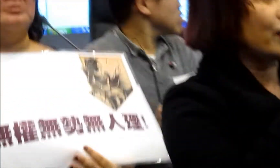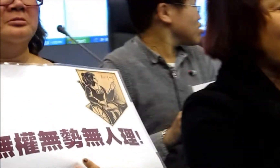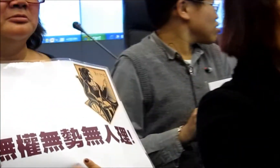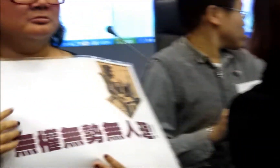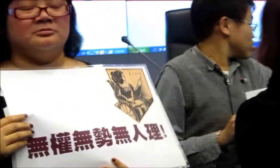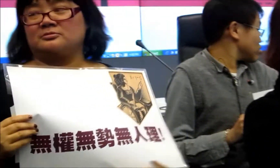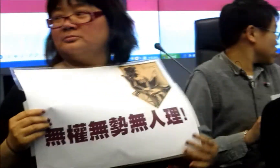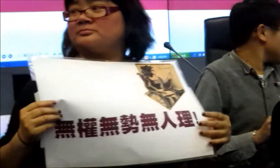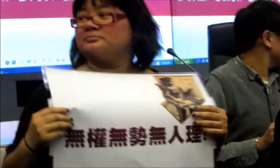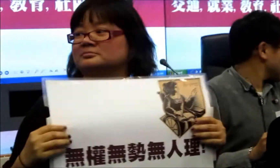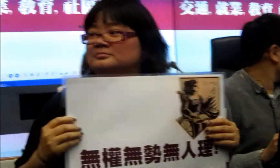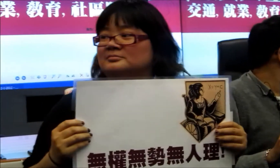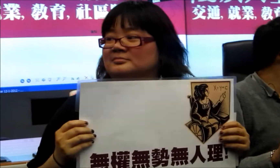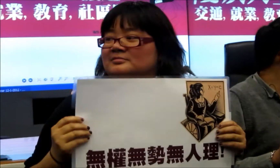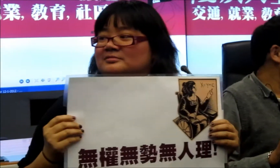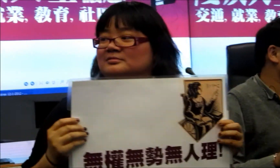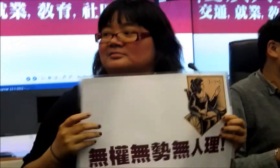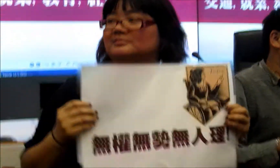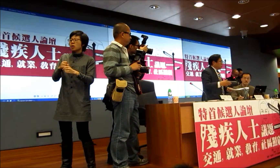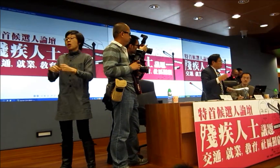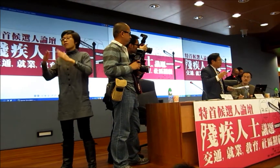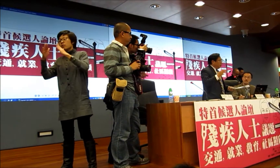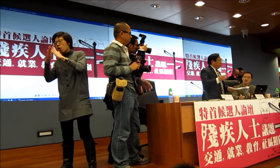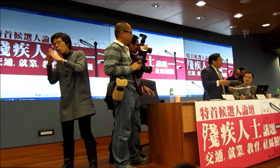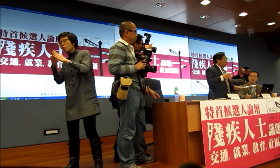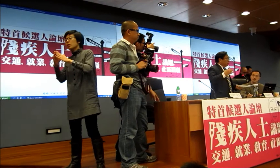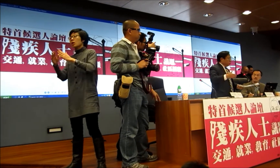我們是We are not